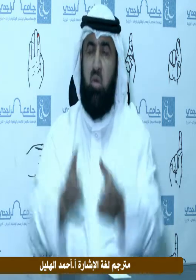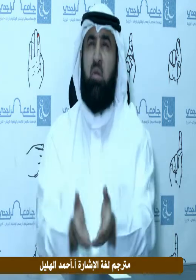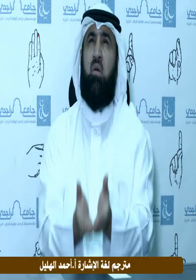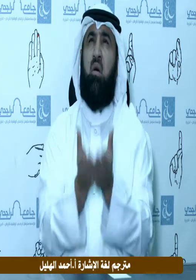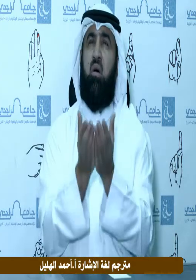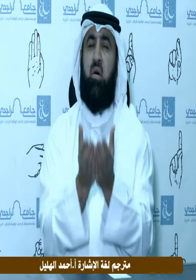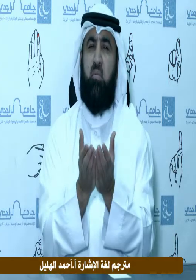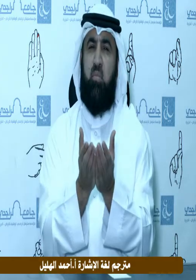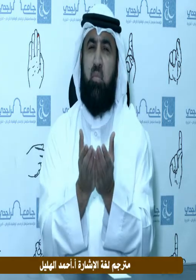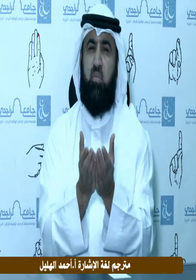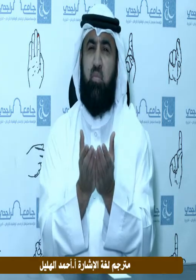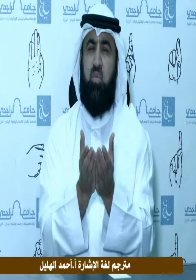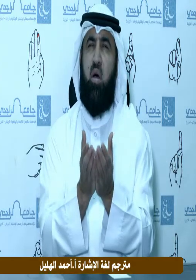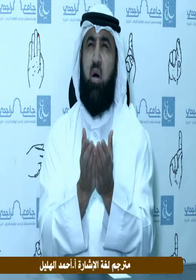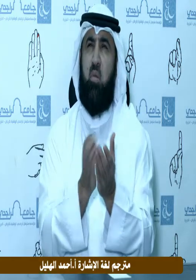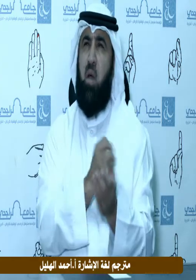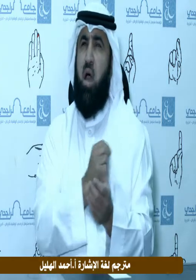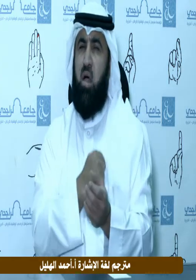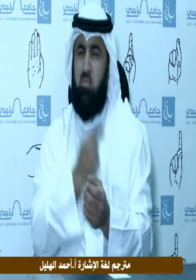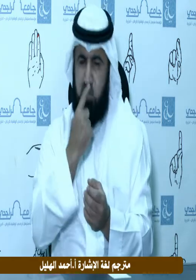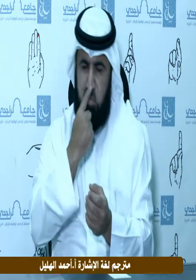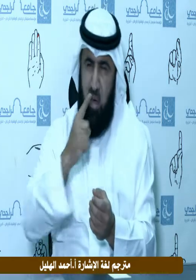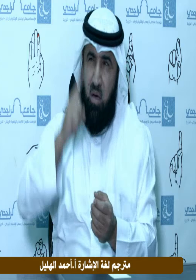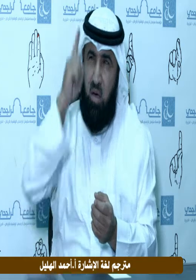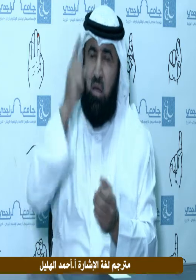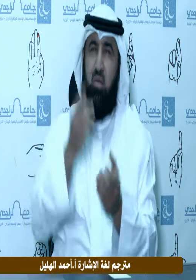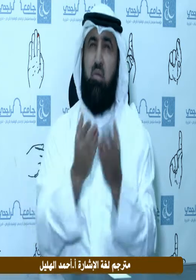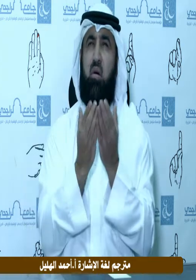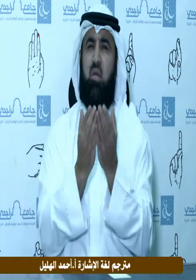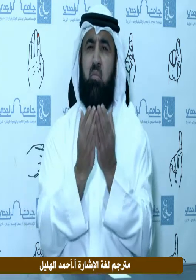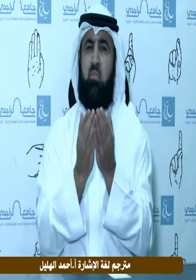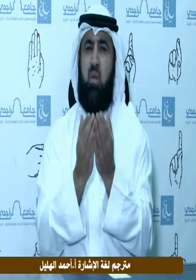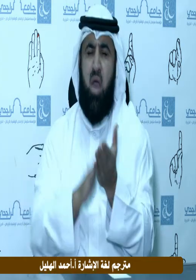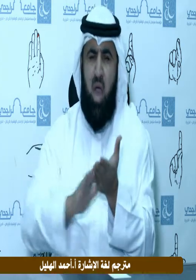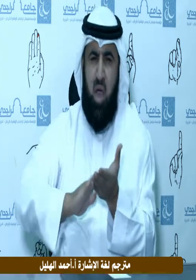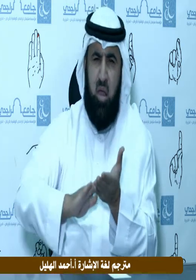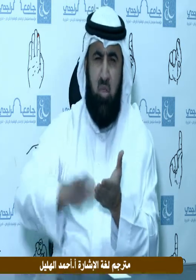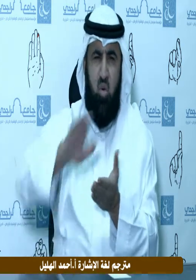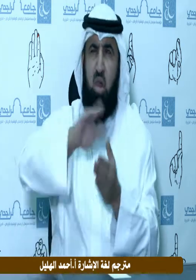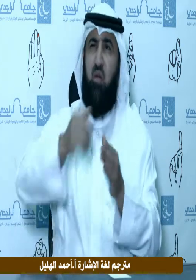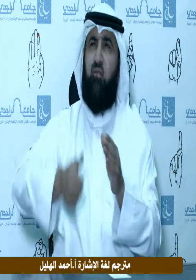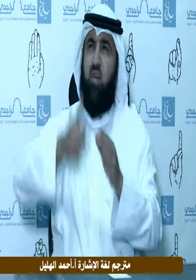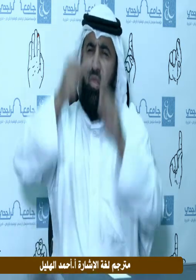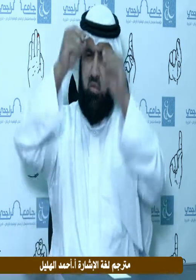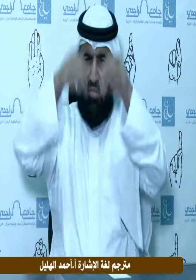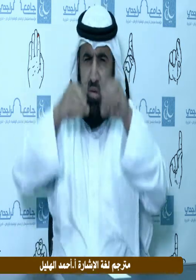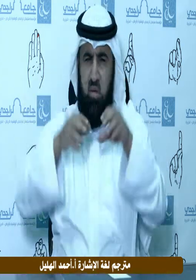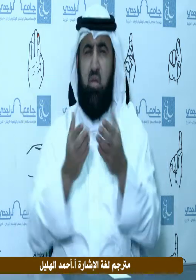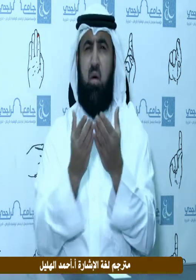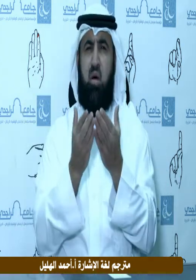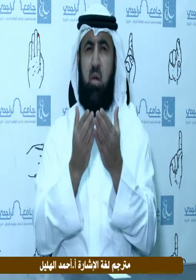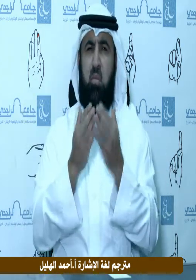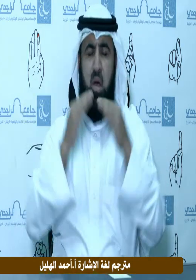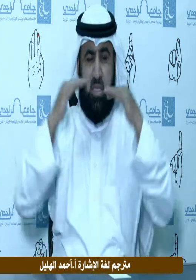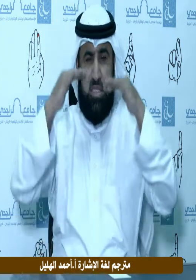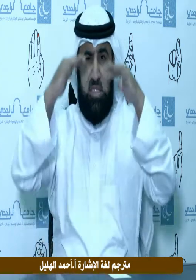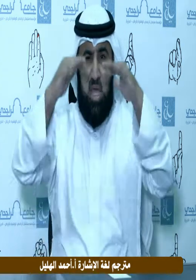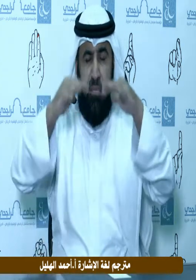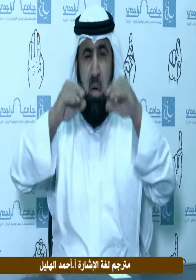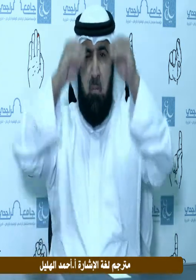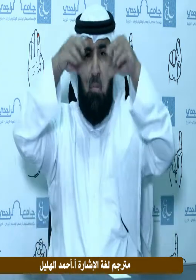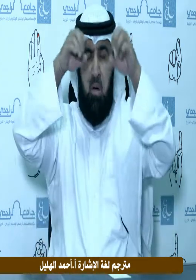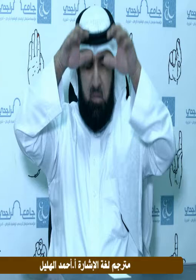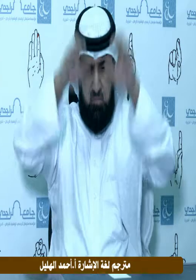اللهم اغث القلوب بطاعتك واغث البلاد بفضلك انزل علينا من بركات